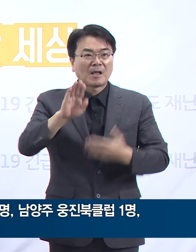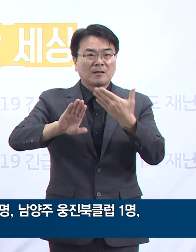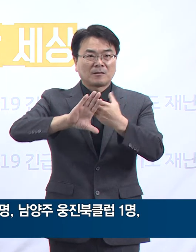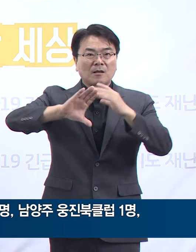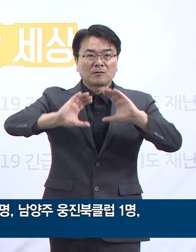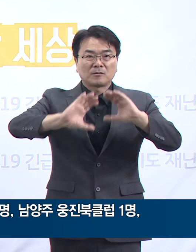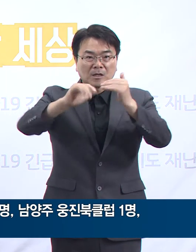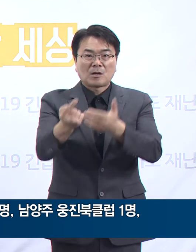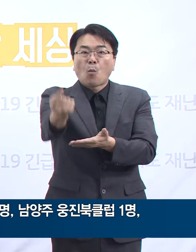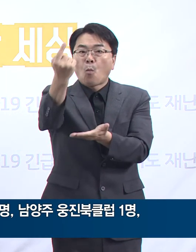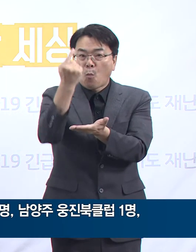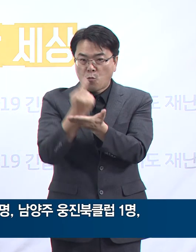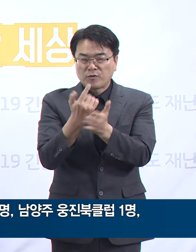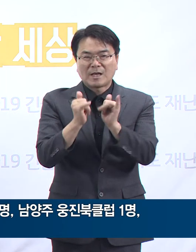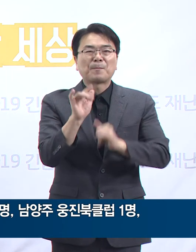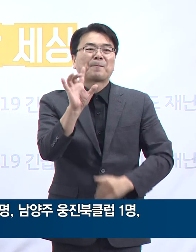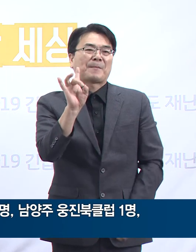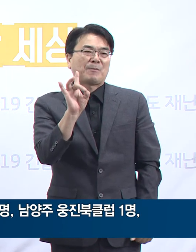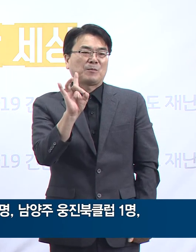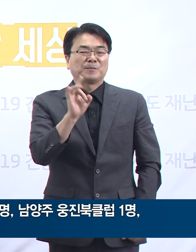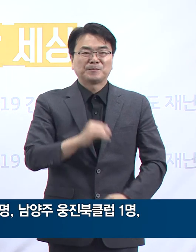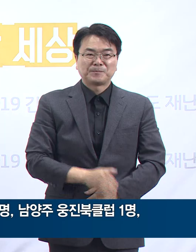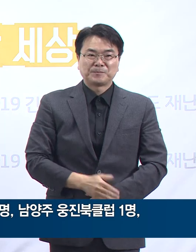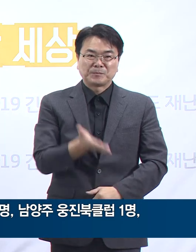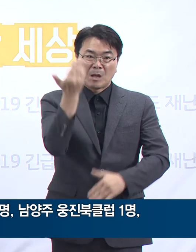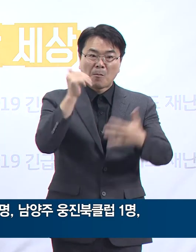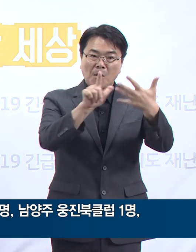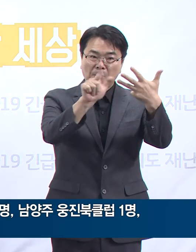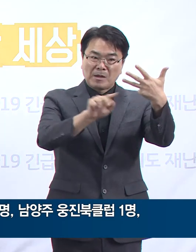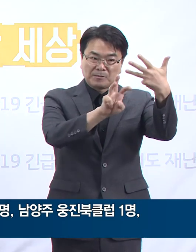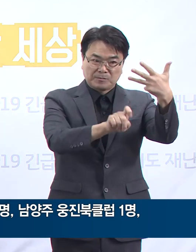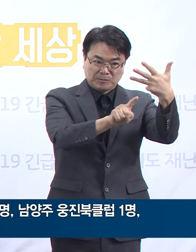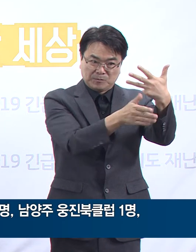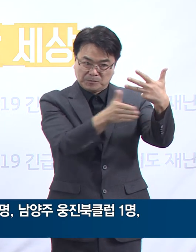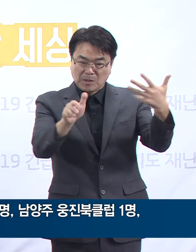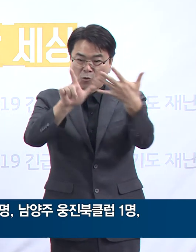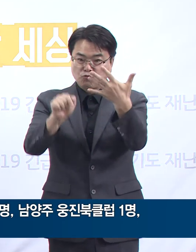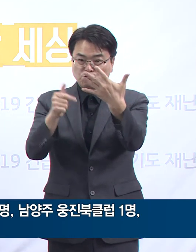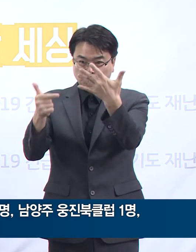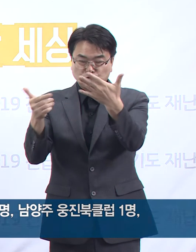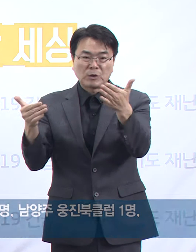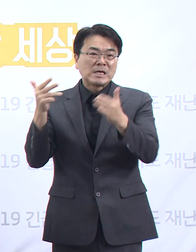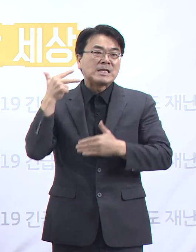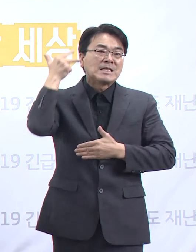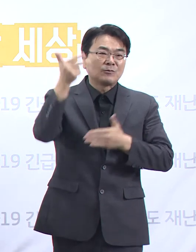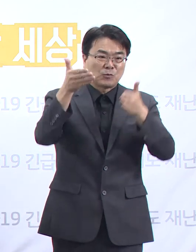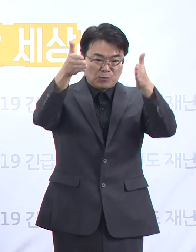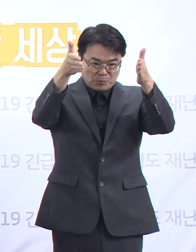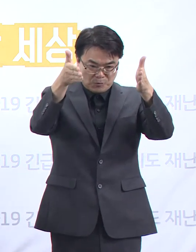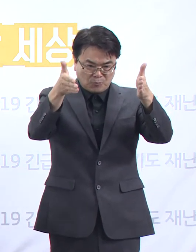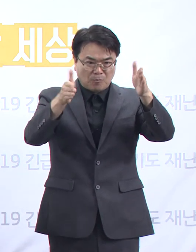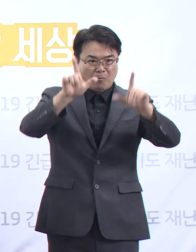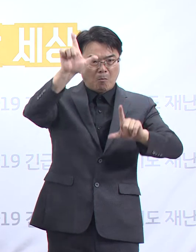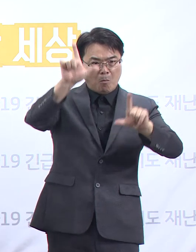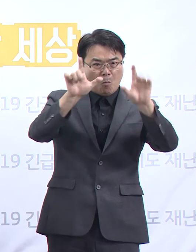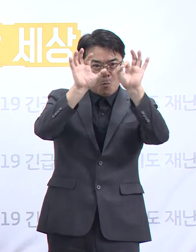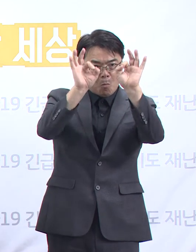관련자는 1명입니다. 지난 8월 31일부터 9월 6일까지 일주일간의 확진 취의를 보겠습니다.